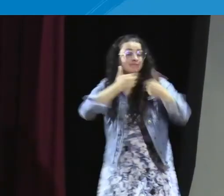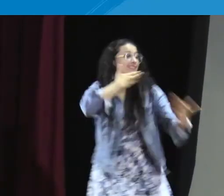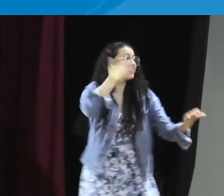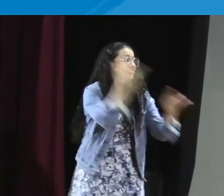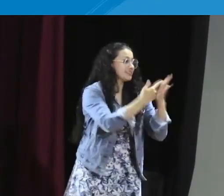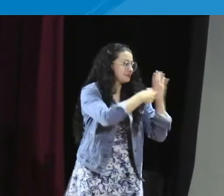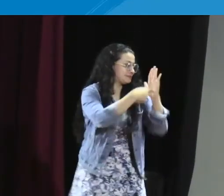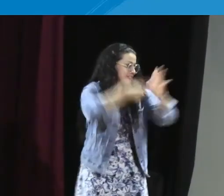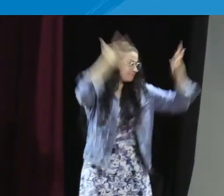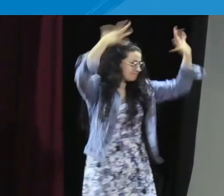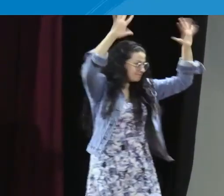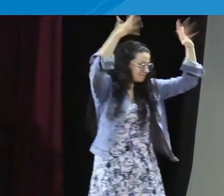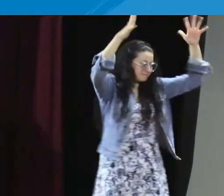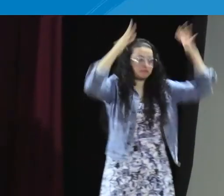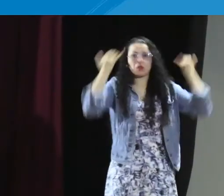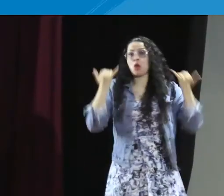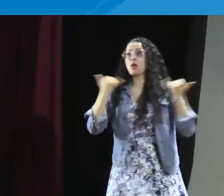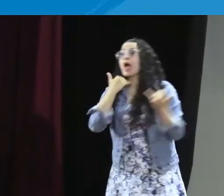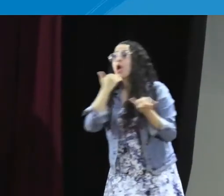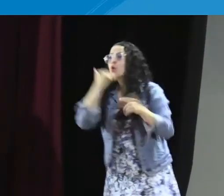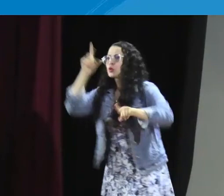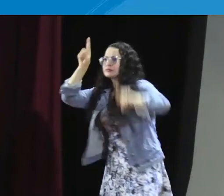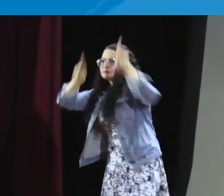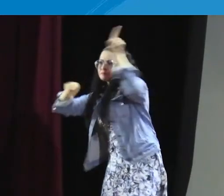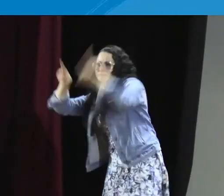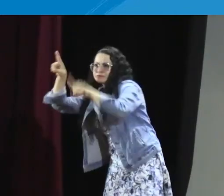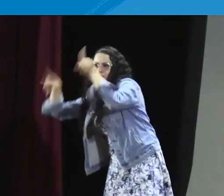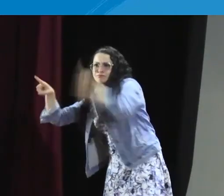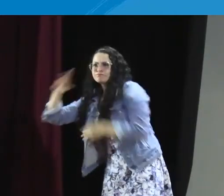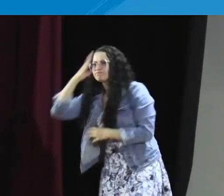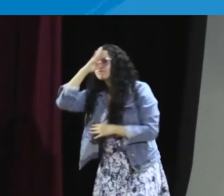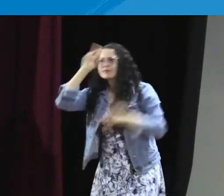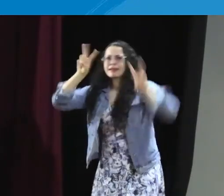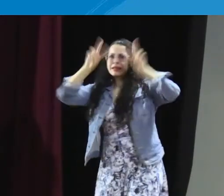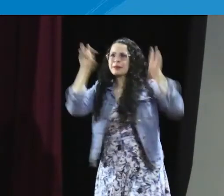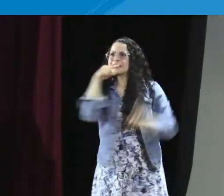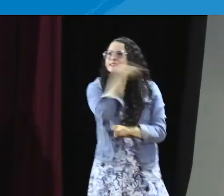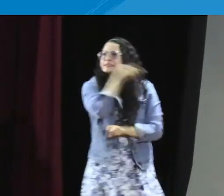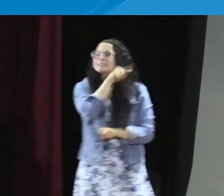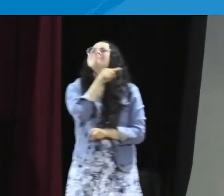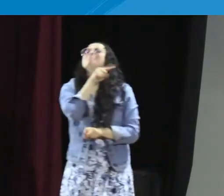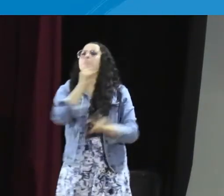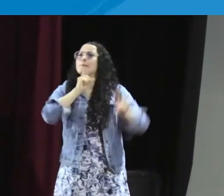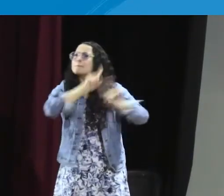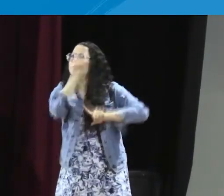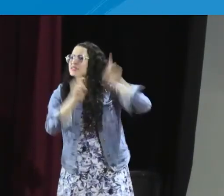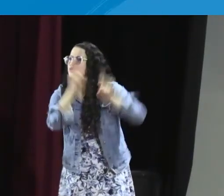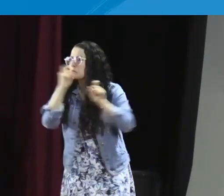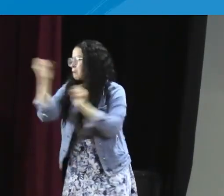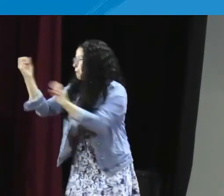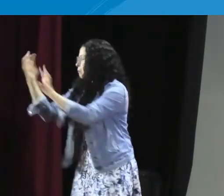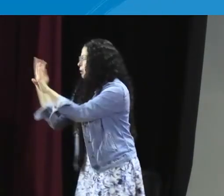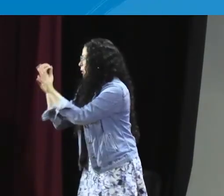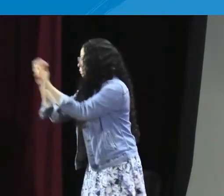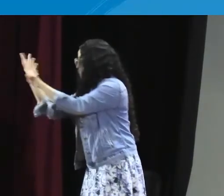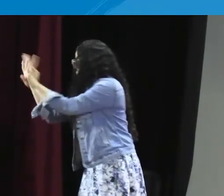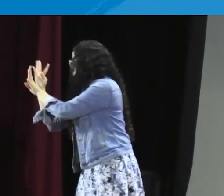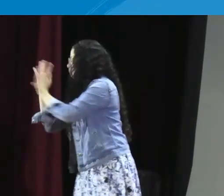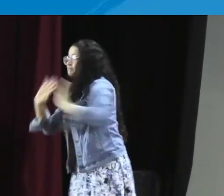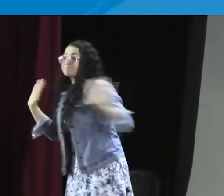de nuestros niños sordos. Muchísimas gracias. Un aplauso para ustedes. Gracias a ustedes. Se me queda algo por fuera. Y ahora empecemos